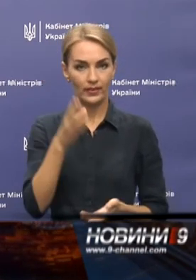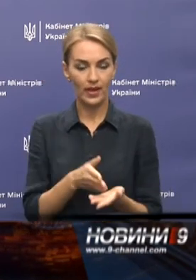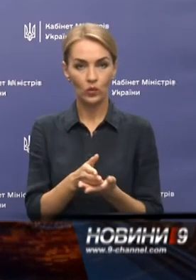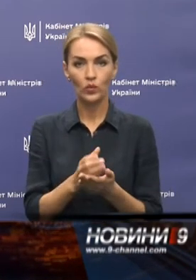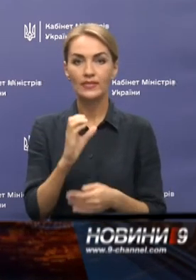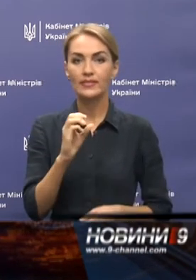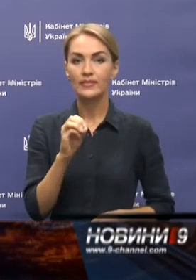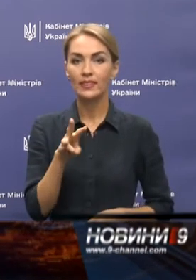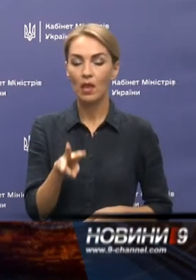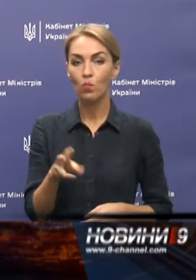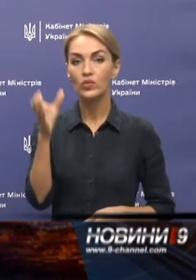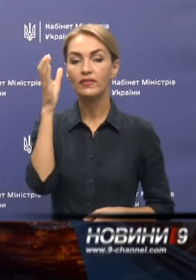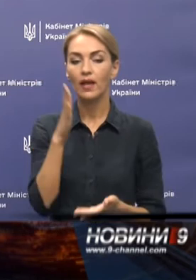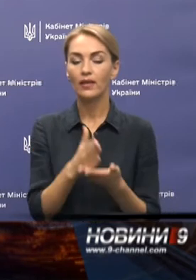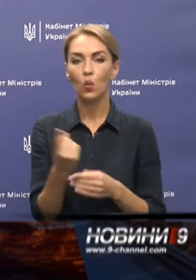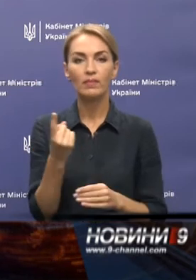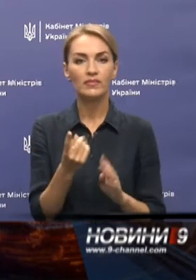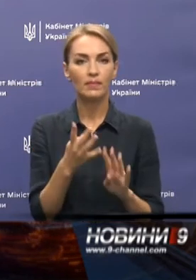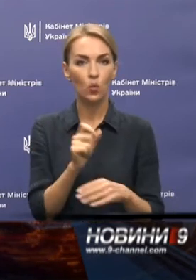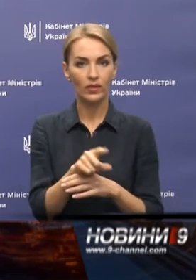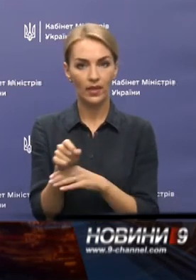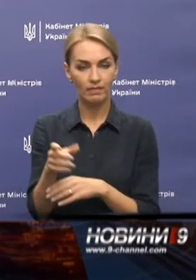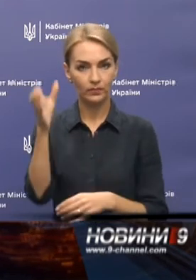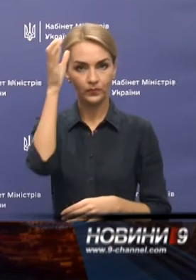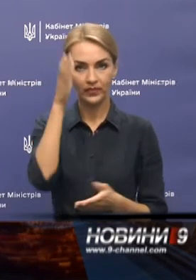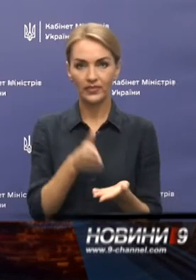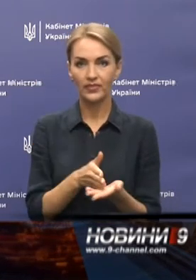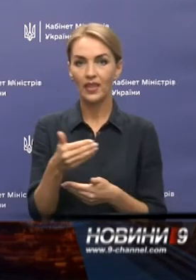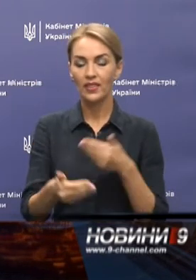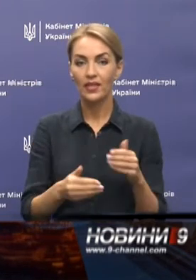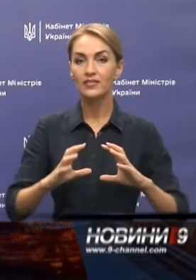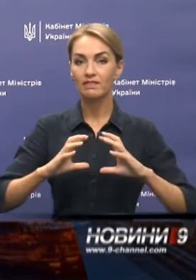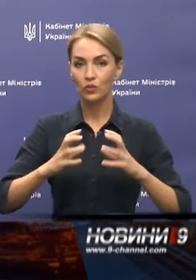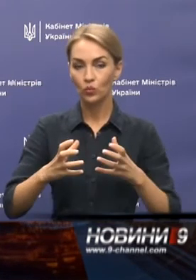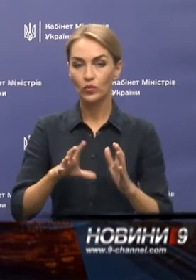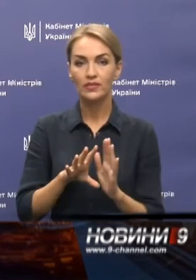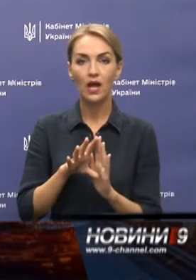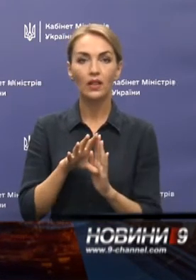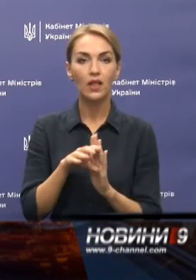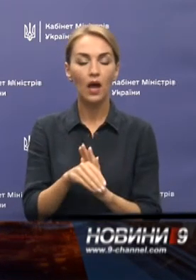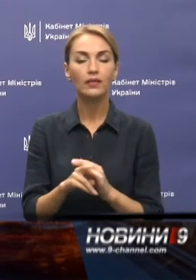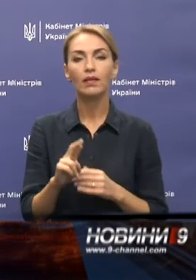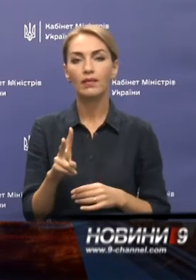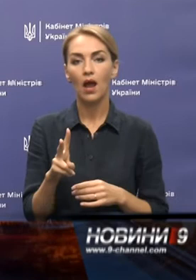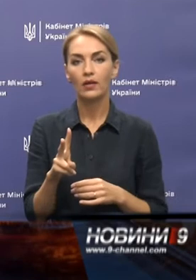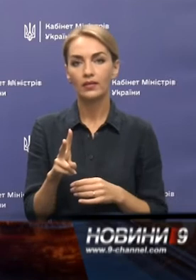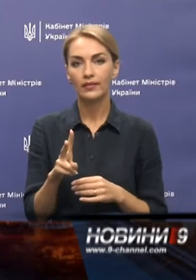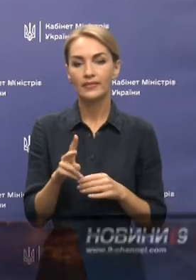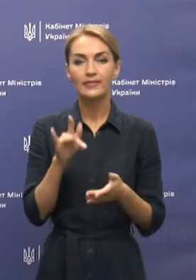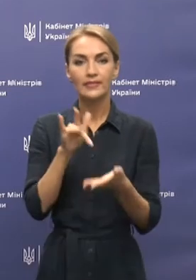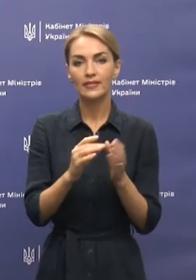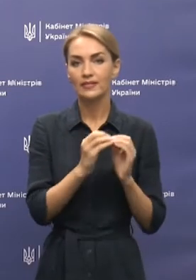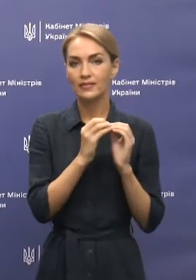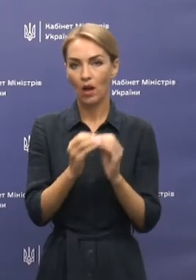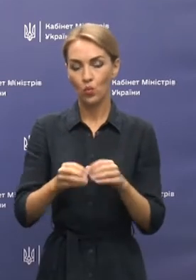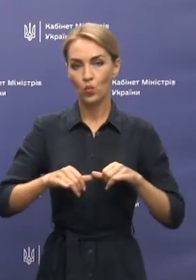-освіта є одним з пріоритетів освітянських тенденцій світу і закладена як цілісталого розвитку